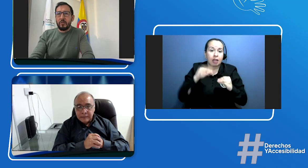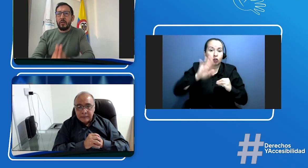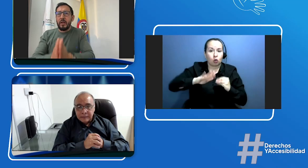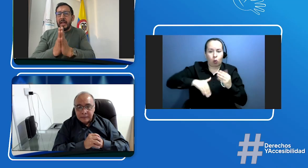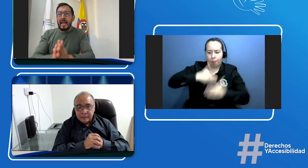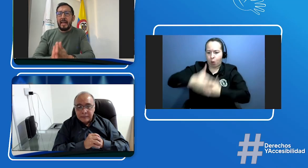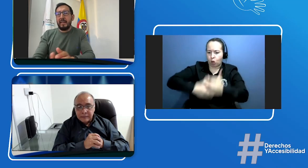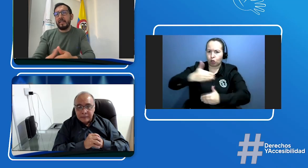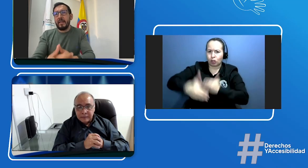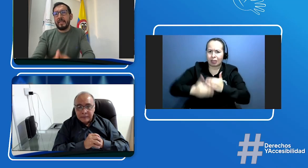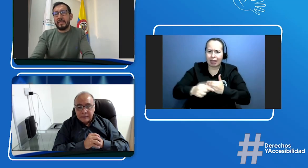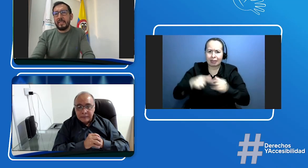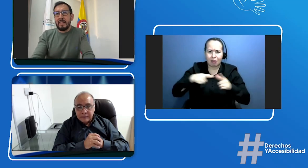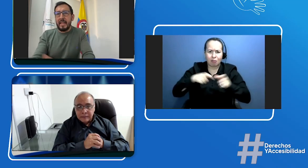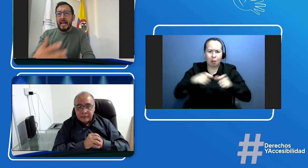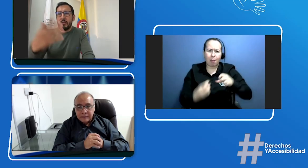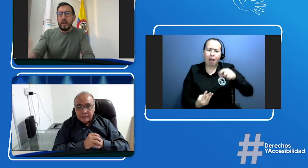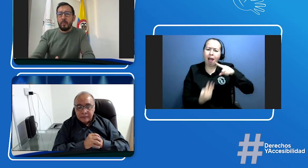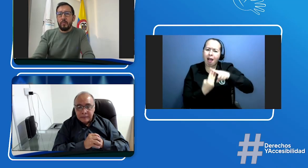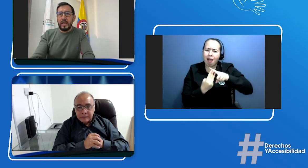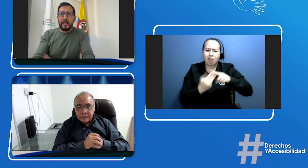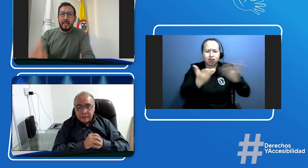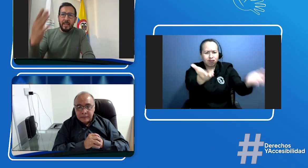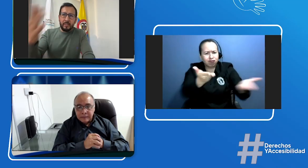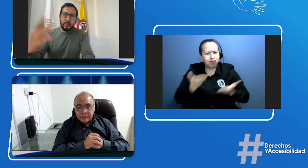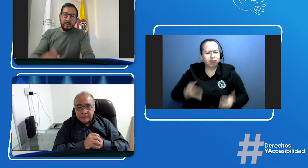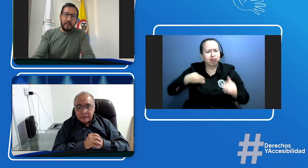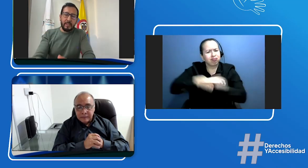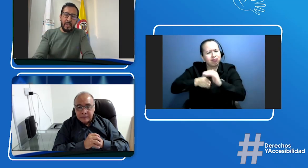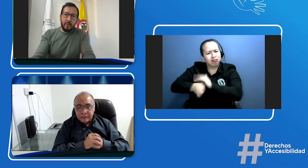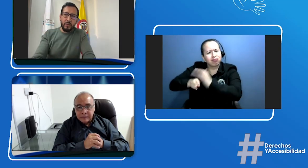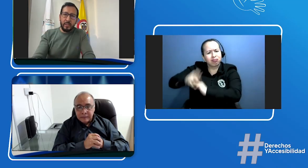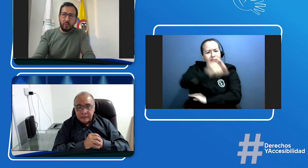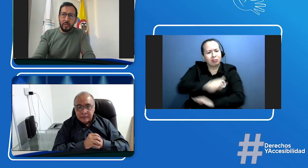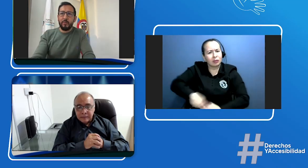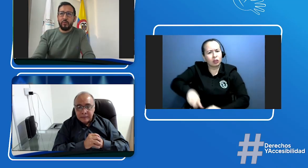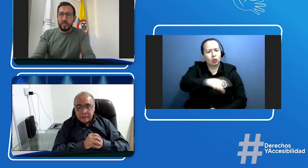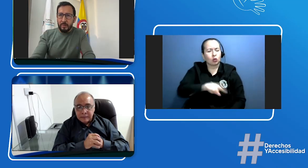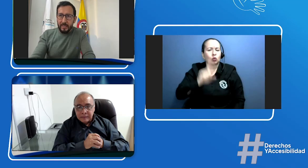cada vez más accesible a toda la comunidad específicamente a la comunidad sorda muchísimas gracias